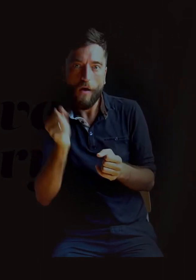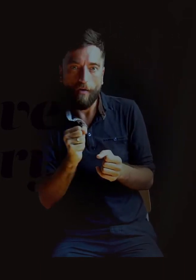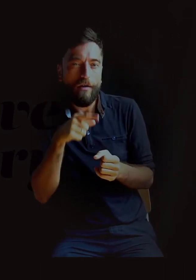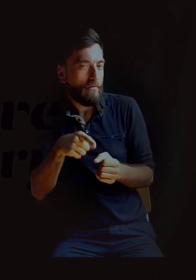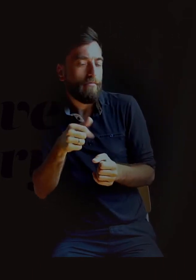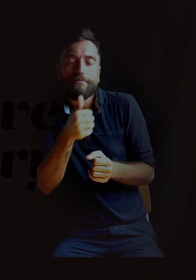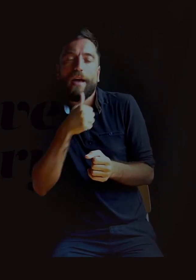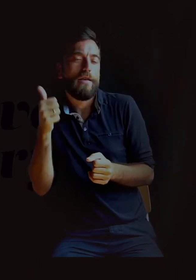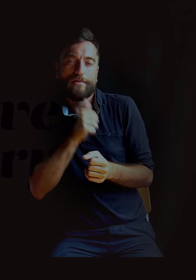między nami.